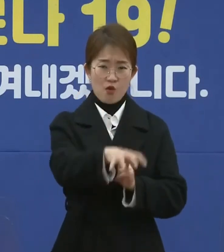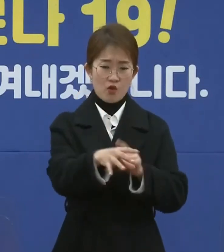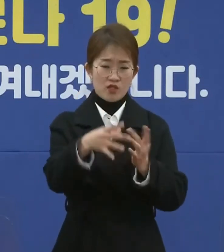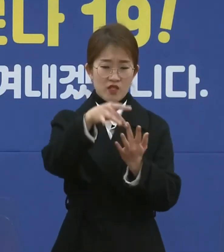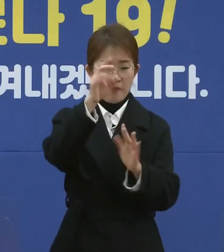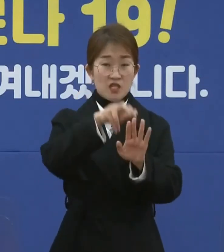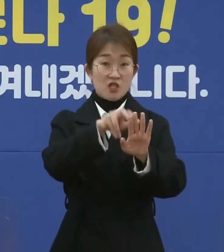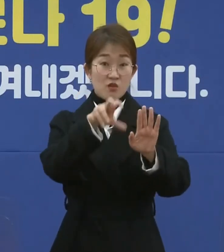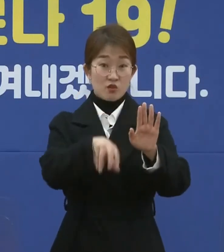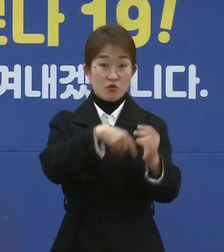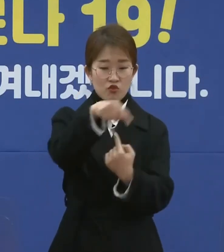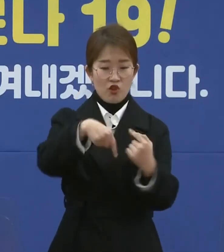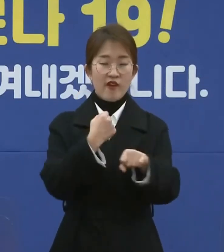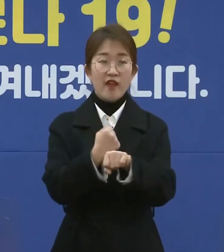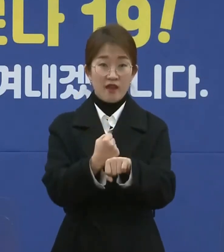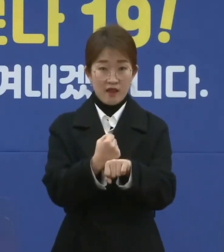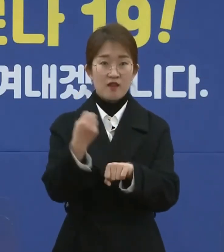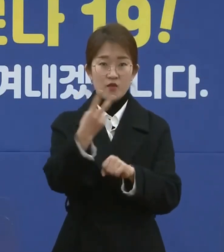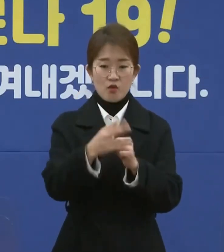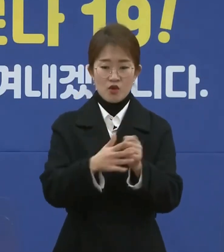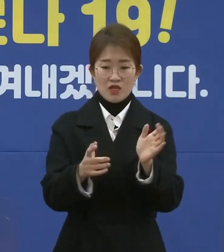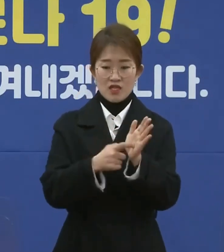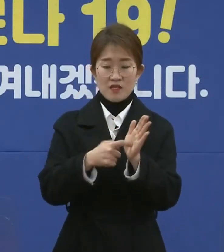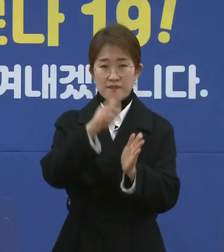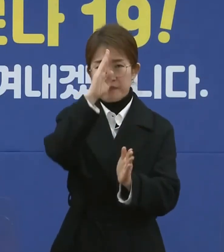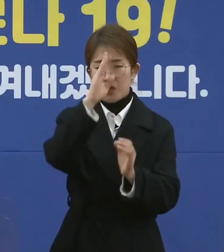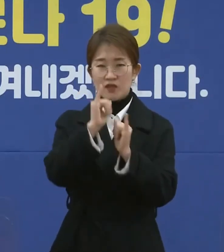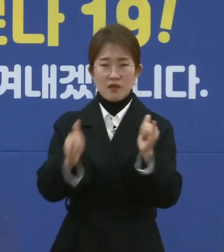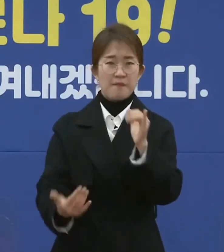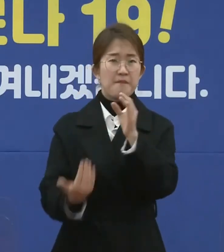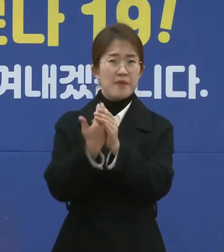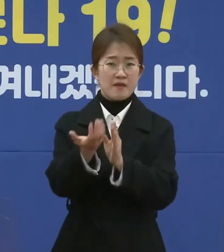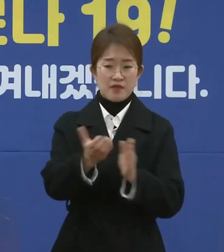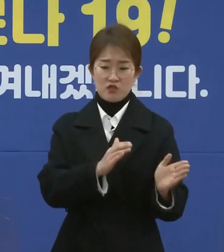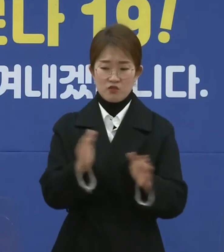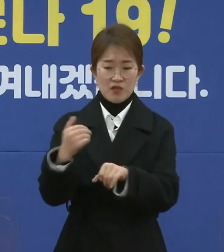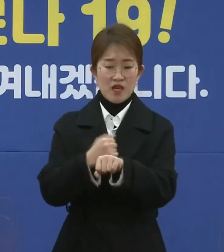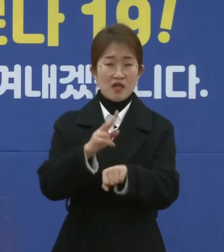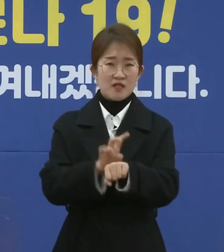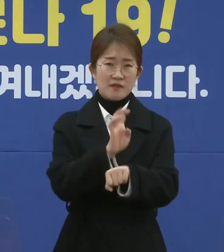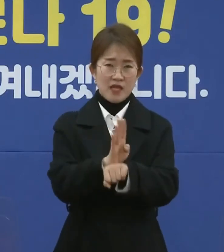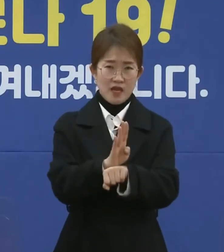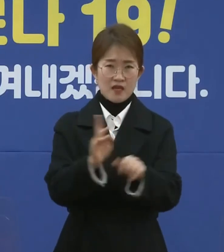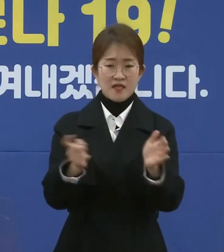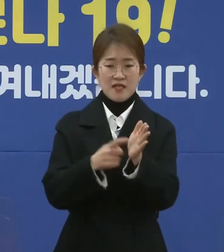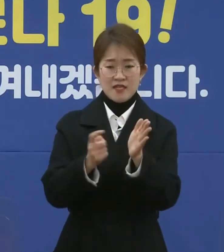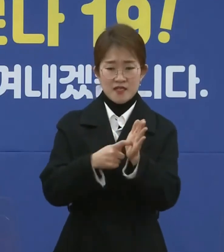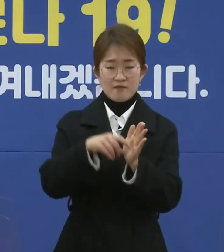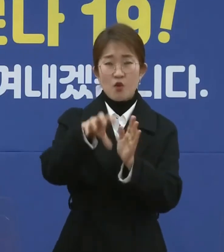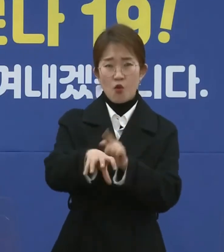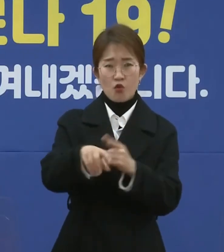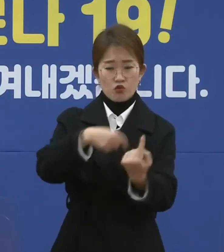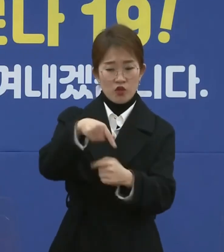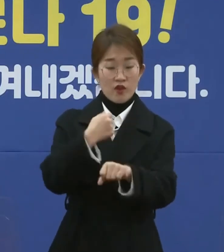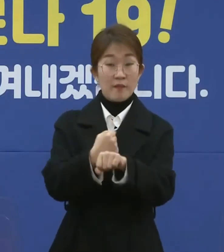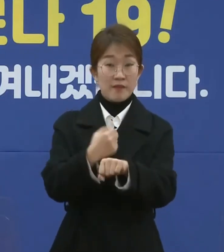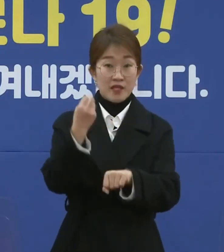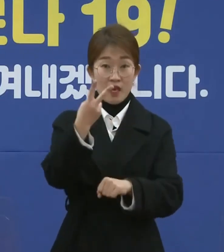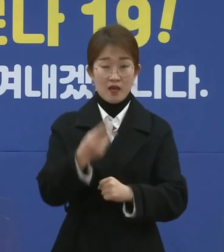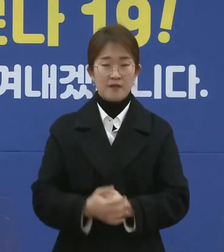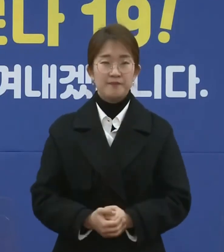선별진료소가 운영되고 응급환자 발생에 대비해서 24시간 응급의료기관도 운영됩니다. 또